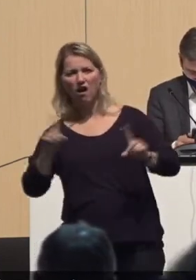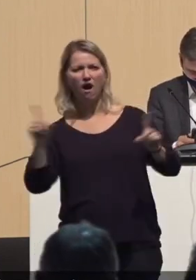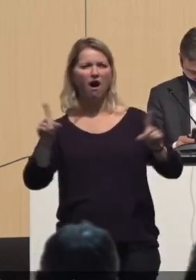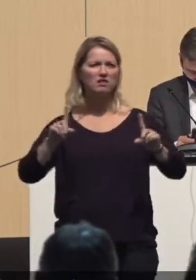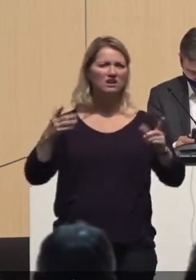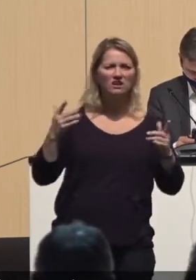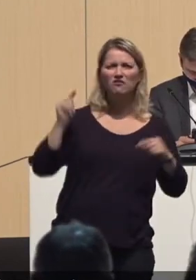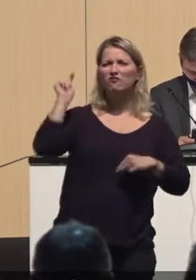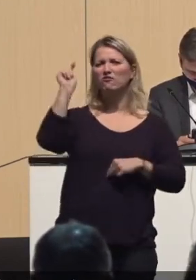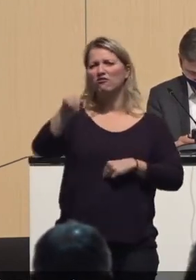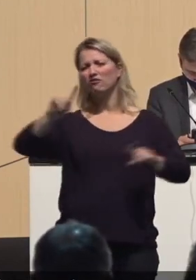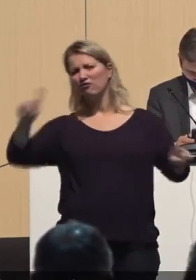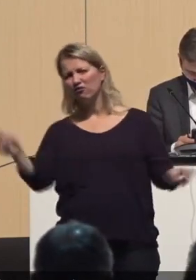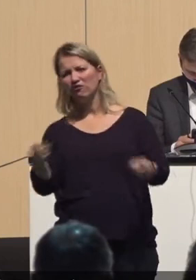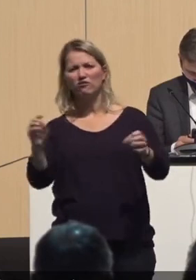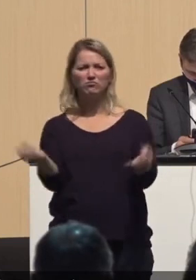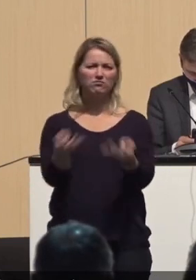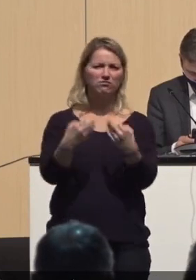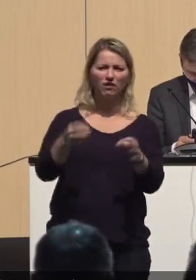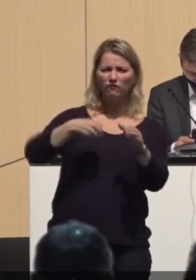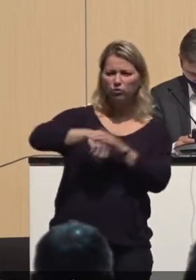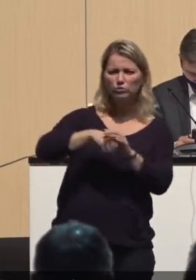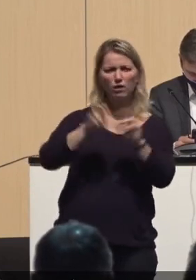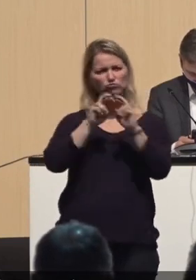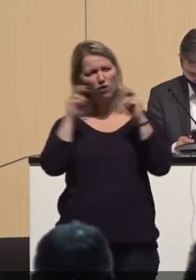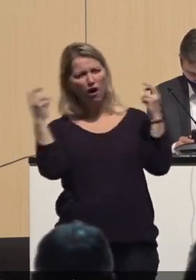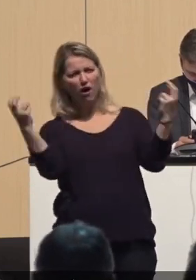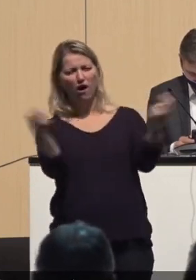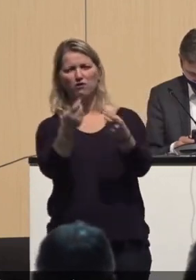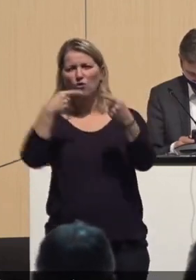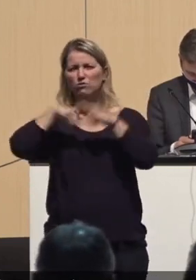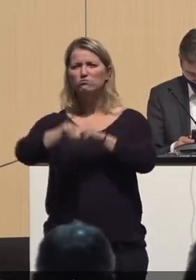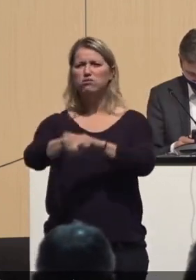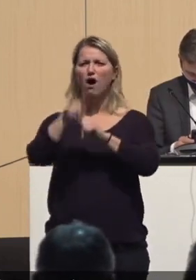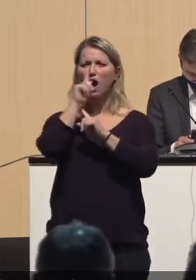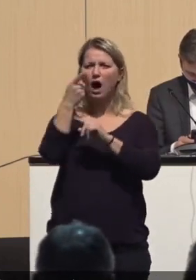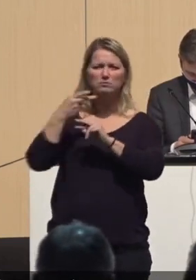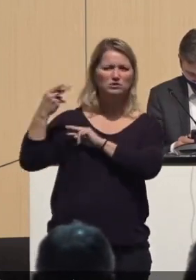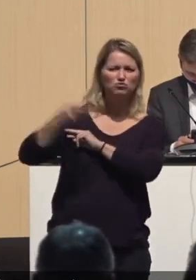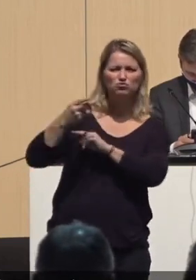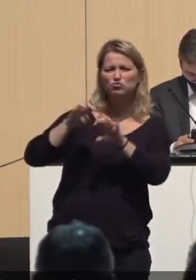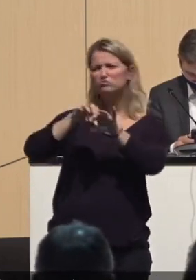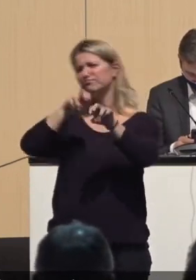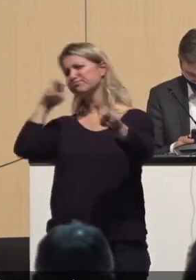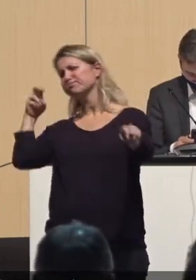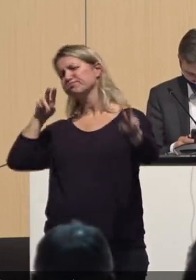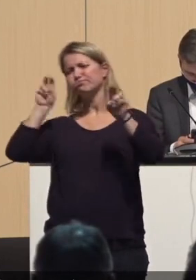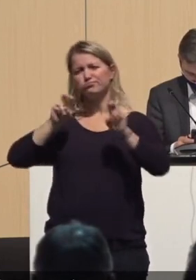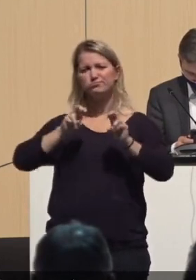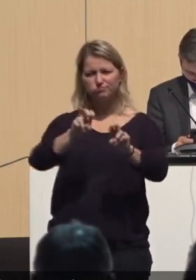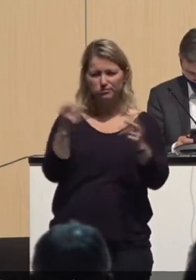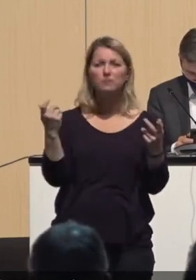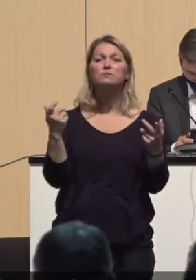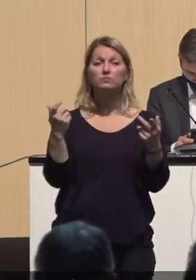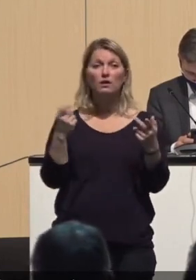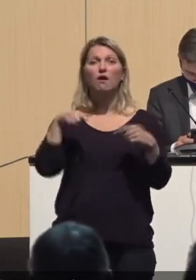Kirchen mit Chören drin und mit Fußballstadien und mit vollen Zügen gemacht haben, da war das R, also die